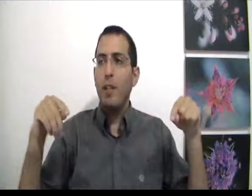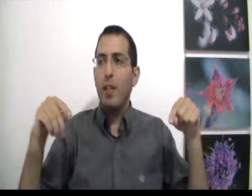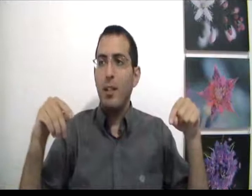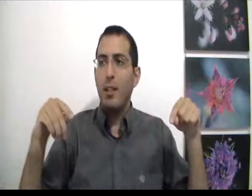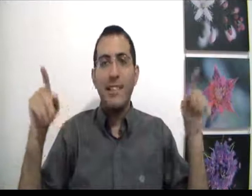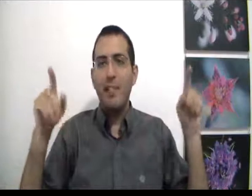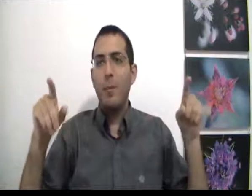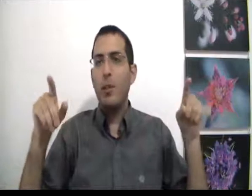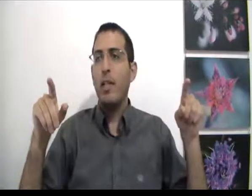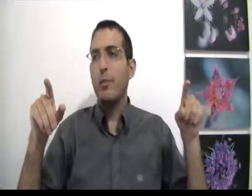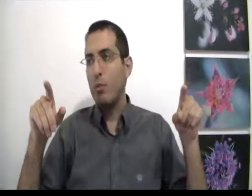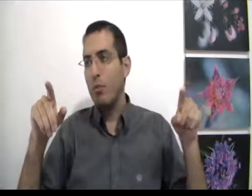לך אז אף פעם לא יהיה לך טוב